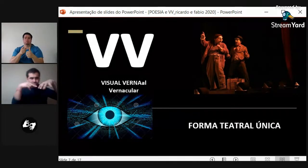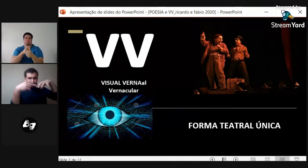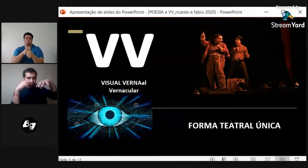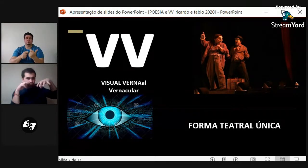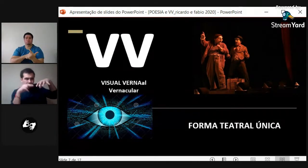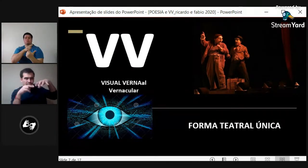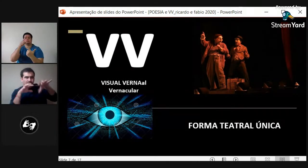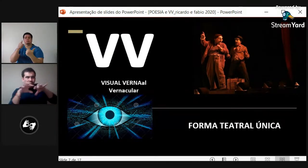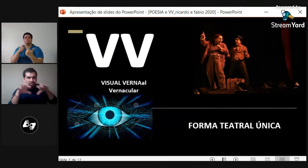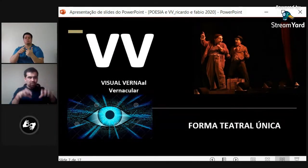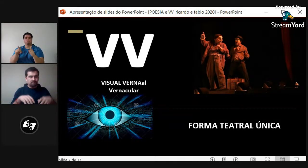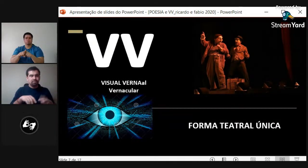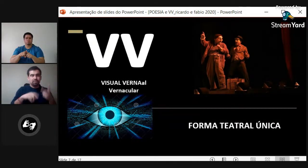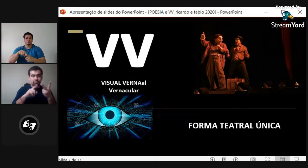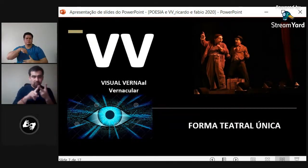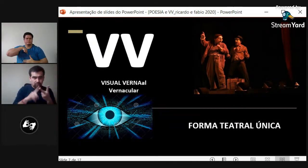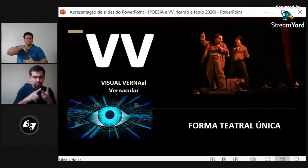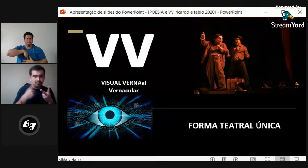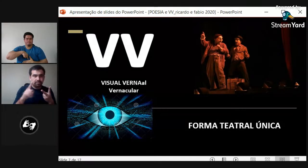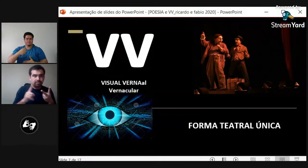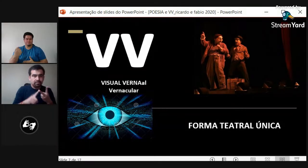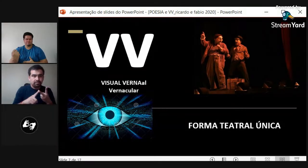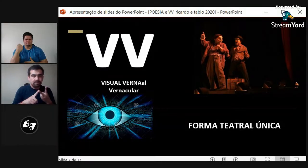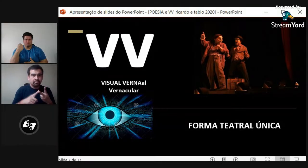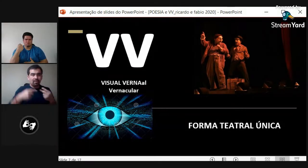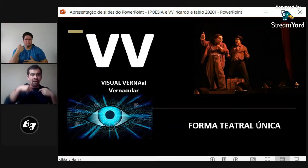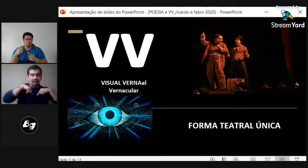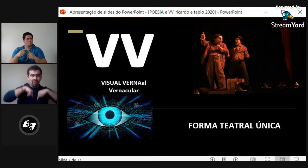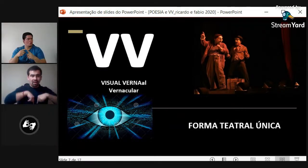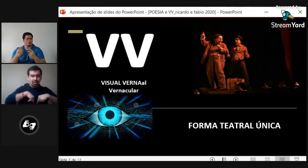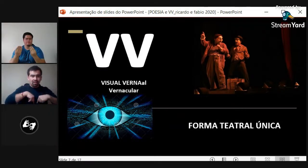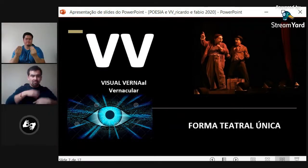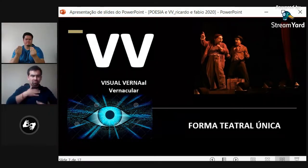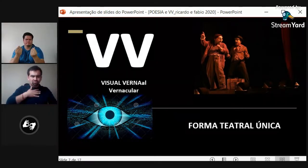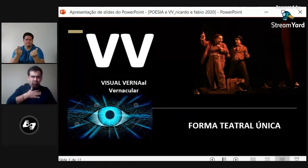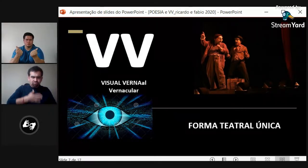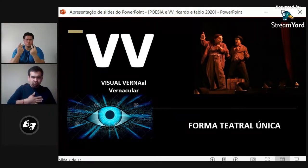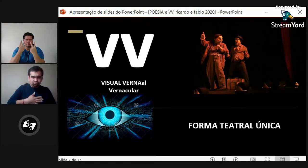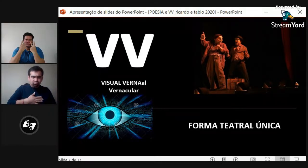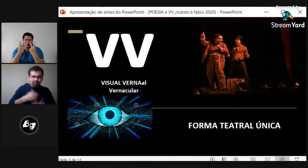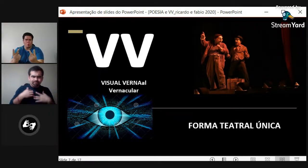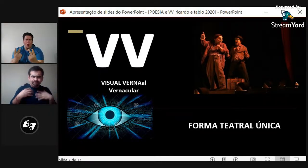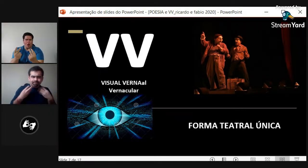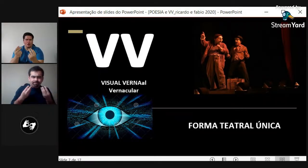Y bueno, se relaciona con la forma visual en que uno representa la realidad.